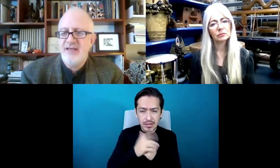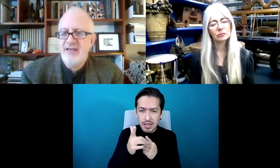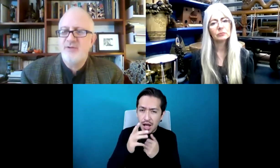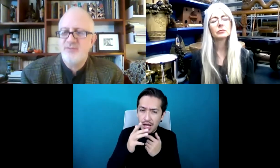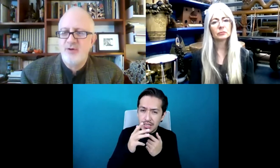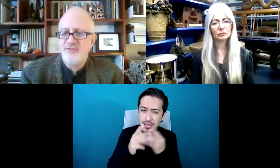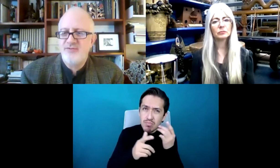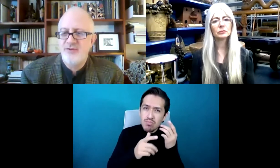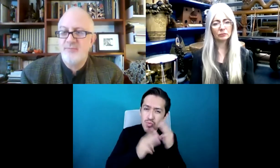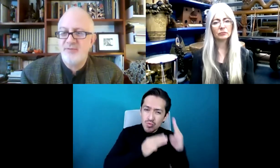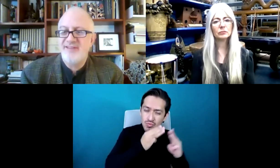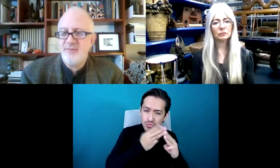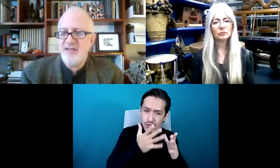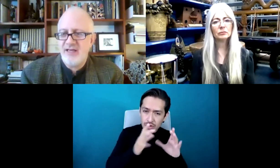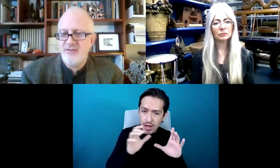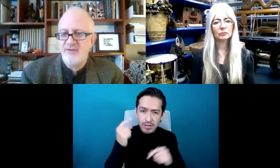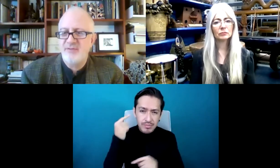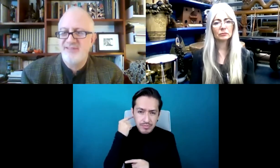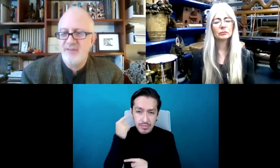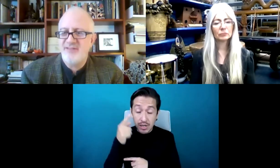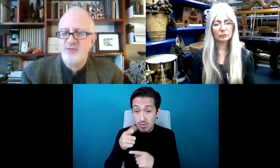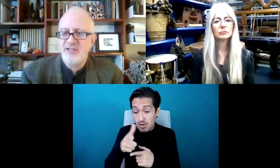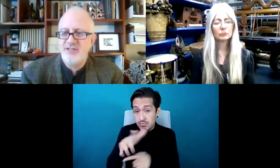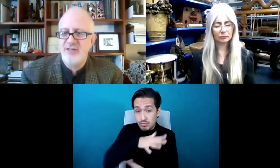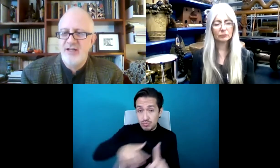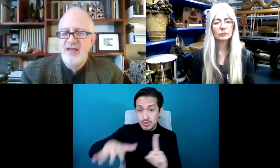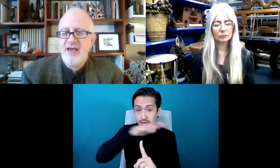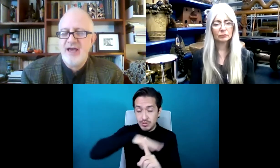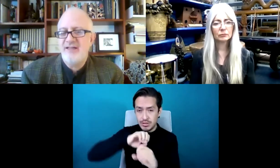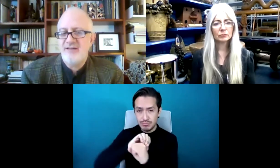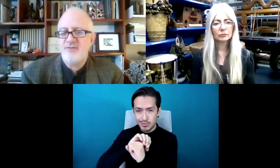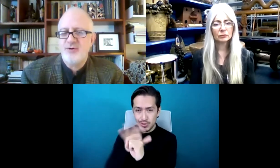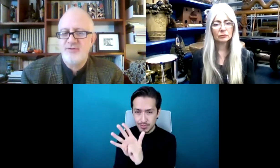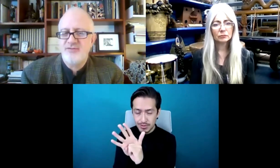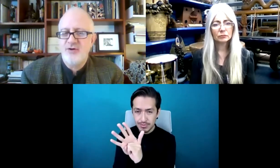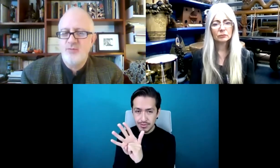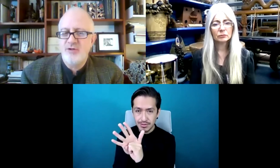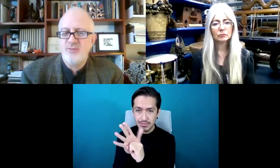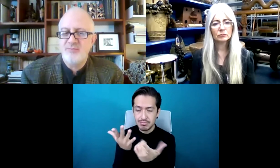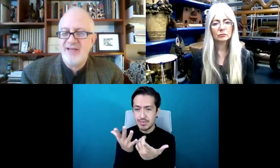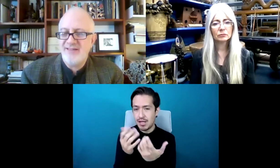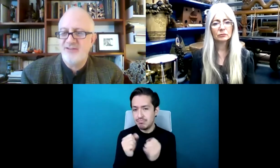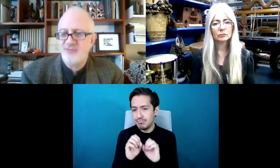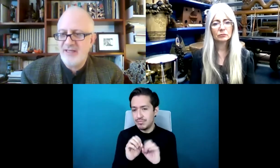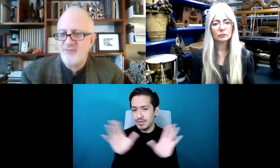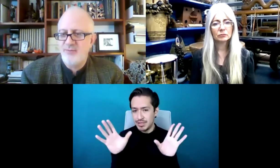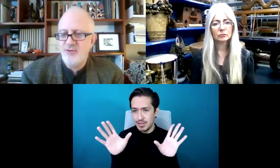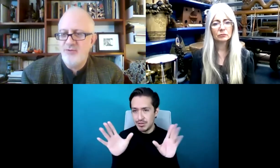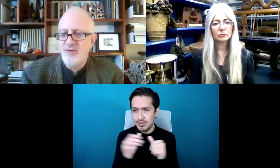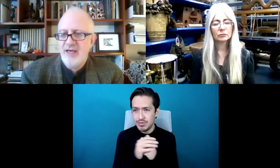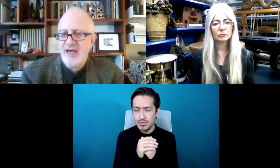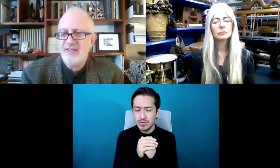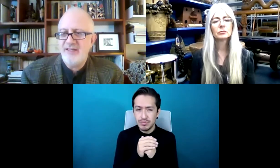escuchar como respuesta a la pandemia y a la situación de la pandemia. Y creo que es una